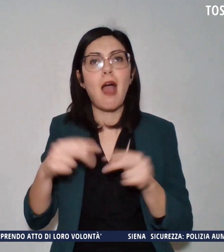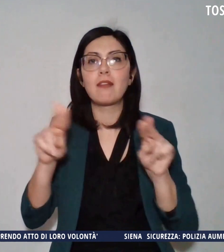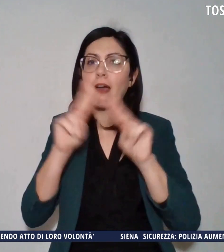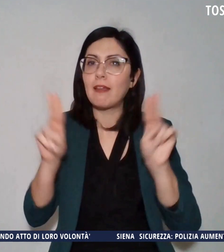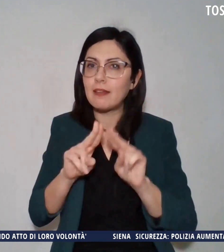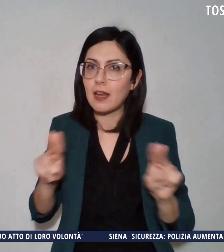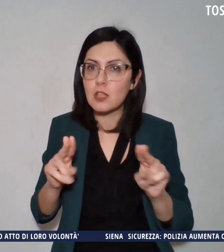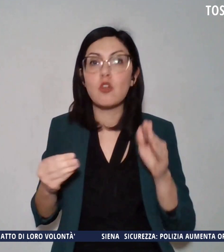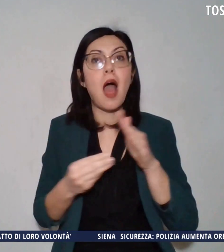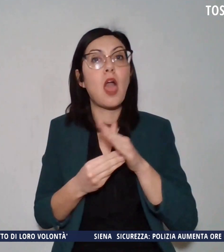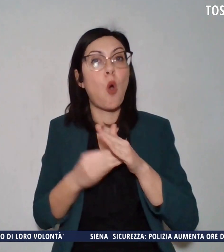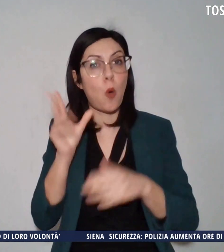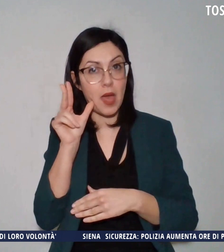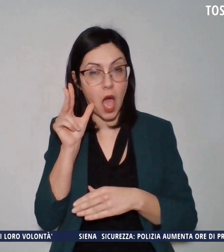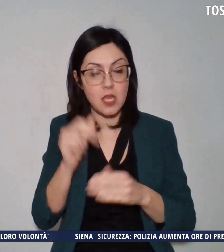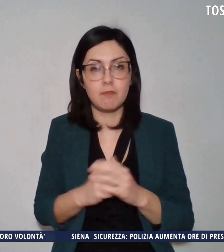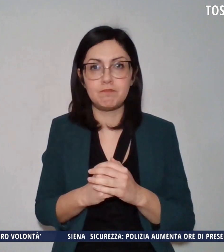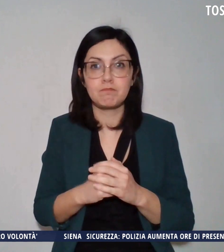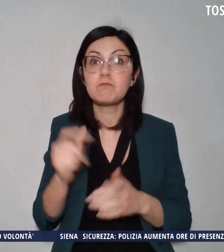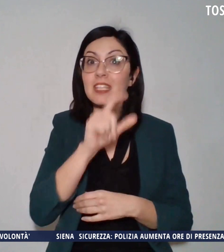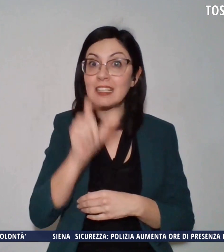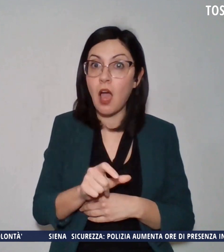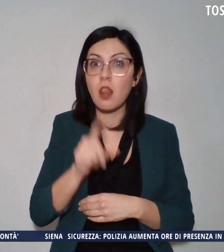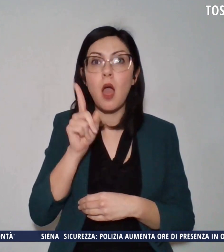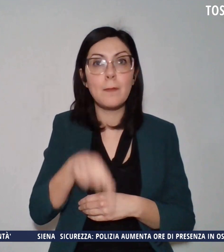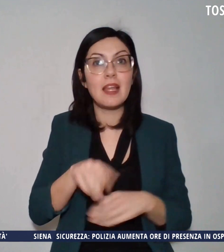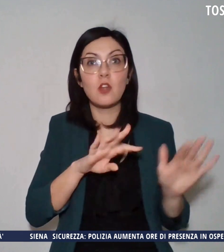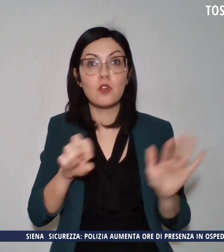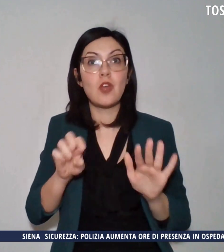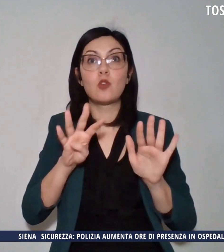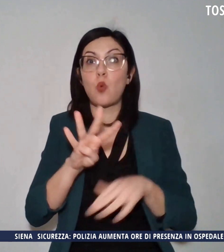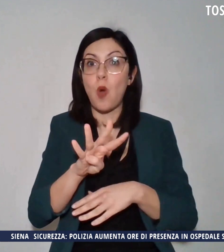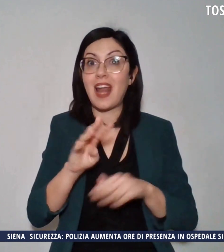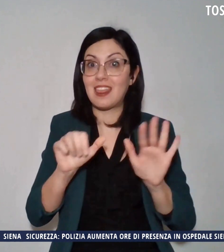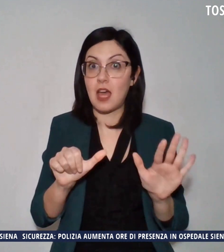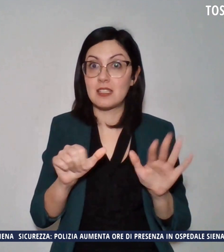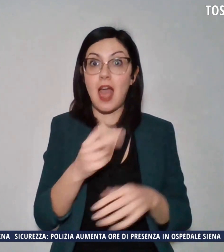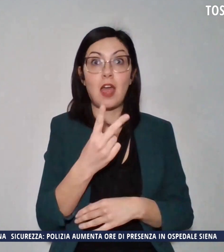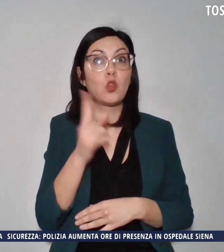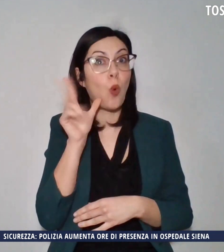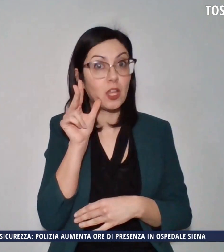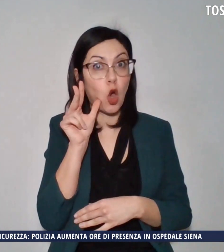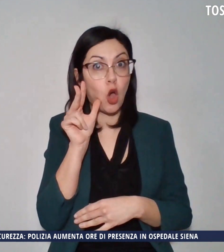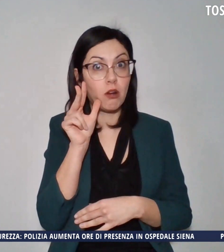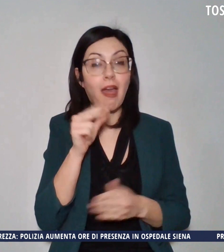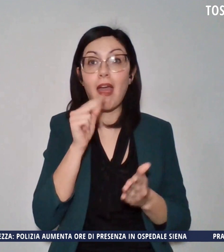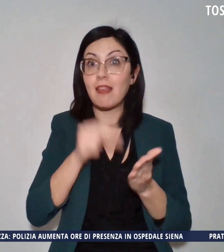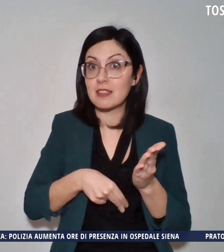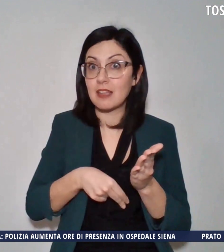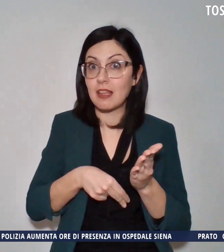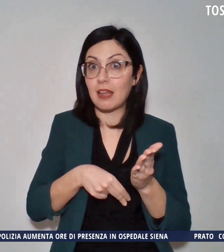'operaia. In Italia nel 1946 due donne iscritte all'Unione